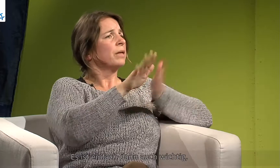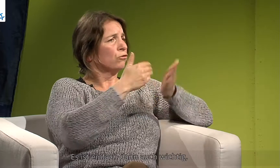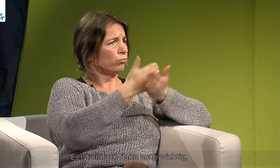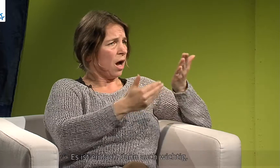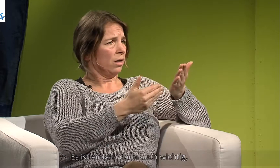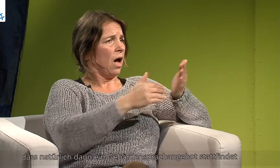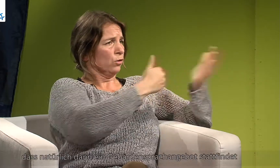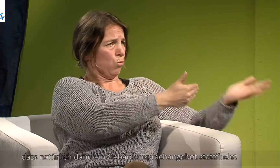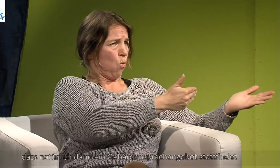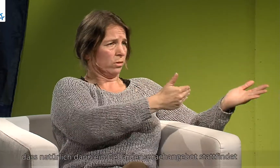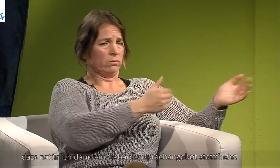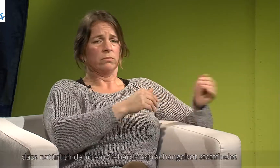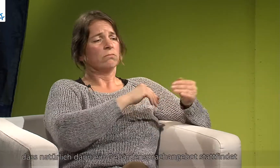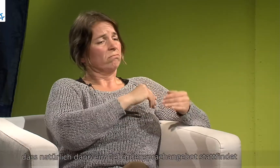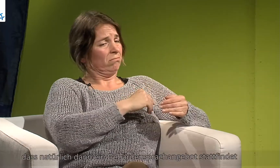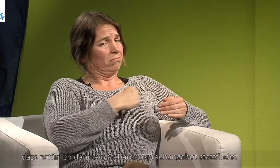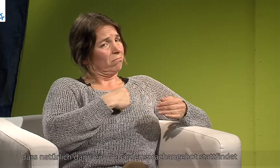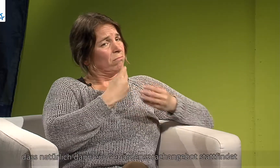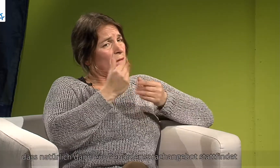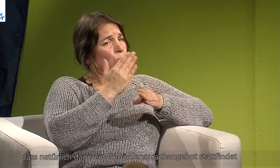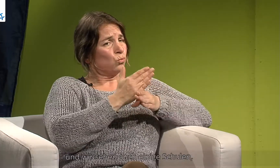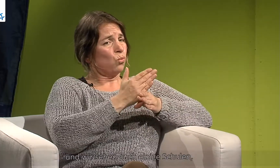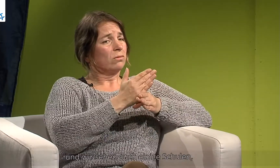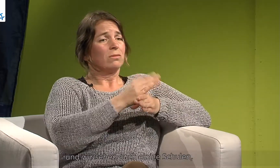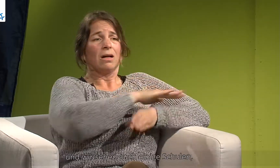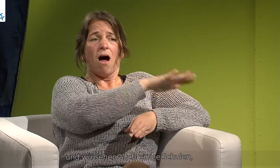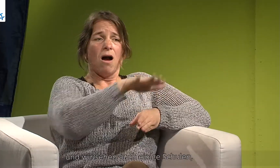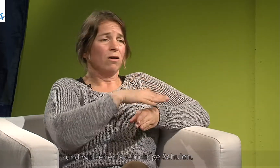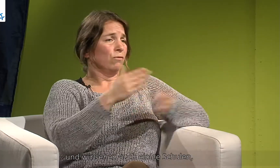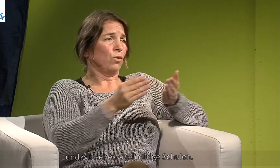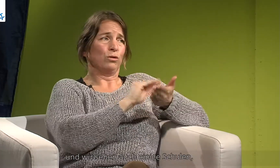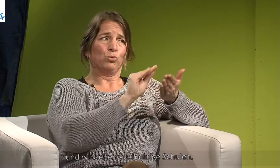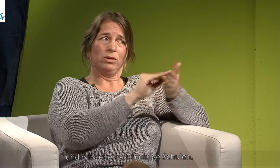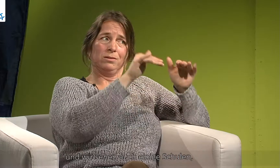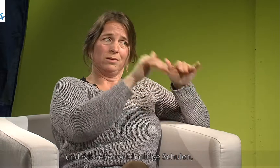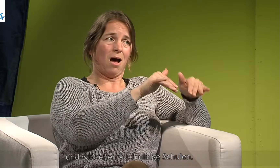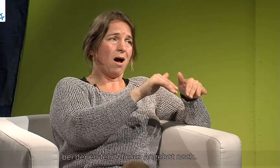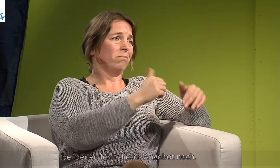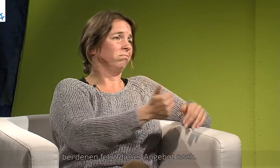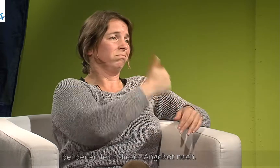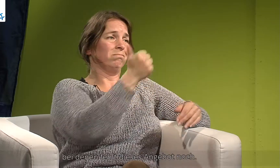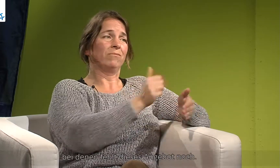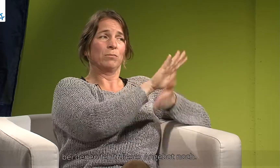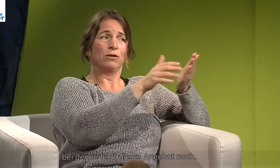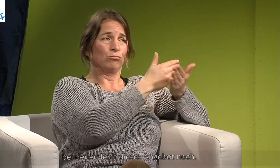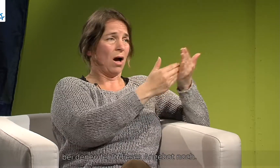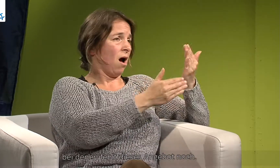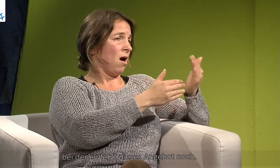auch wichtig, dass natürlich dann ein Gebärdensprachangebot dort stattfindet. Und wir sehen auch einige Schulen, bei denen fehlt dieses